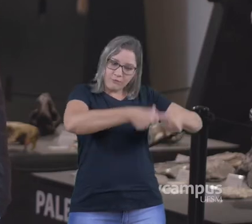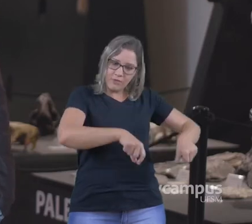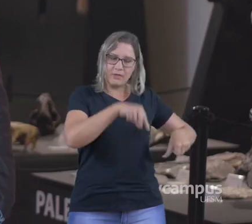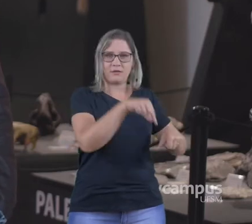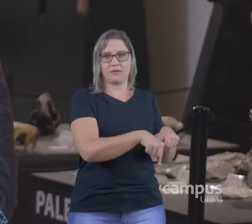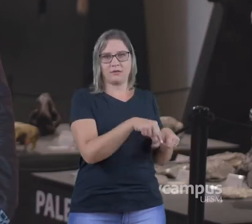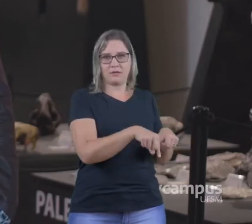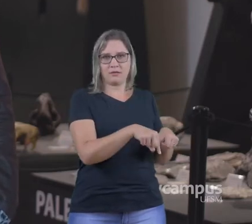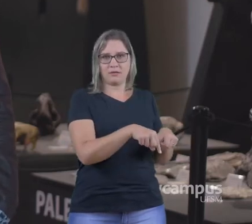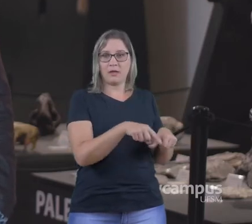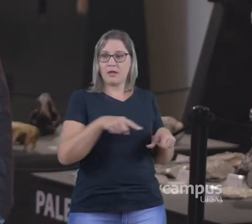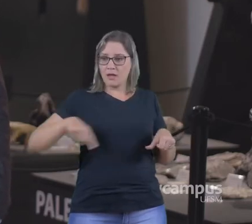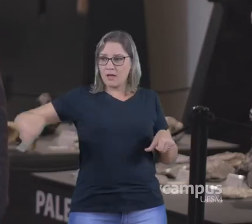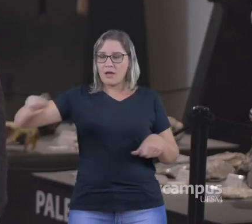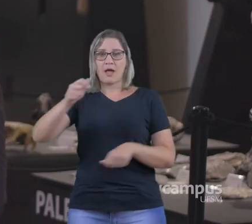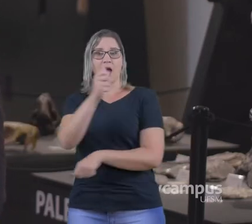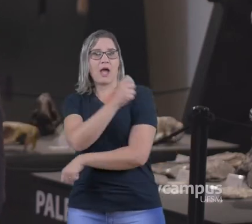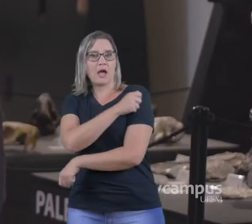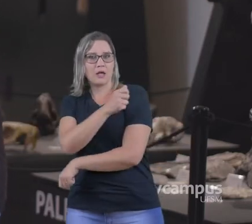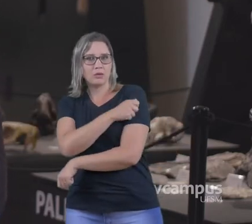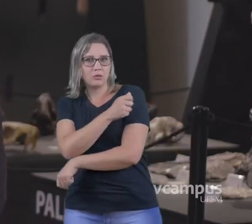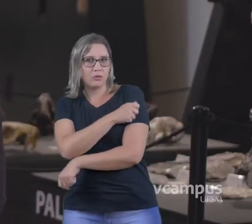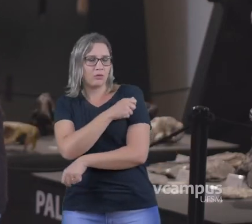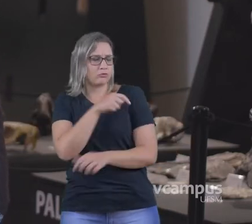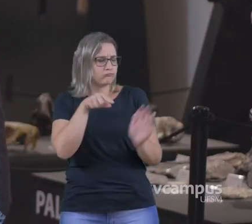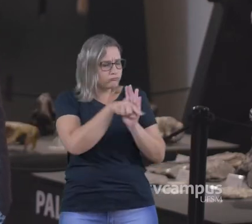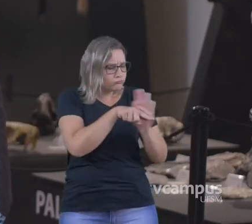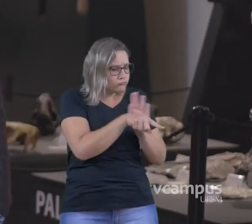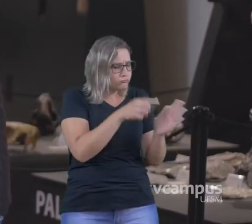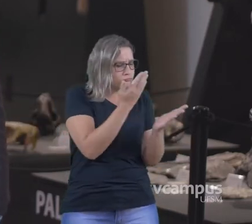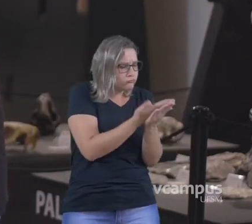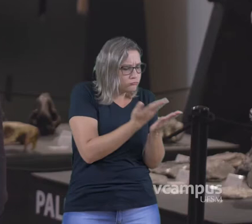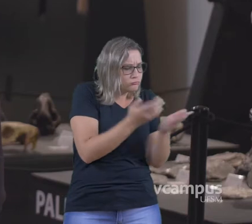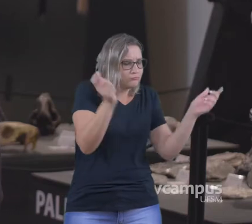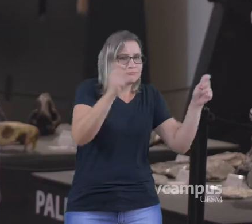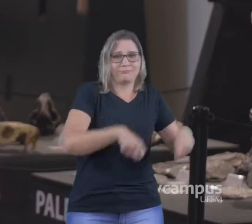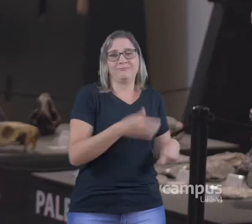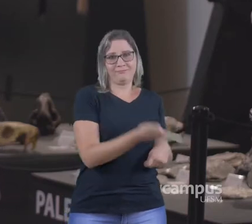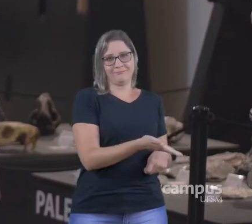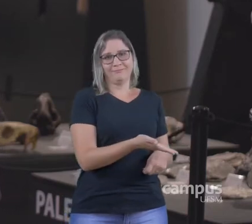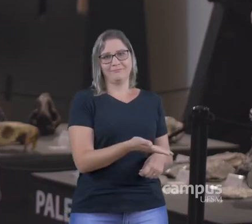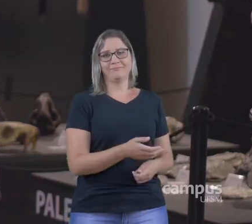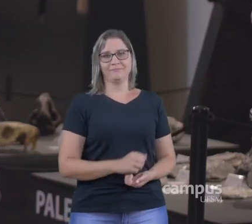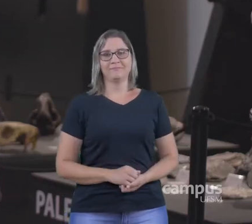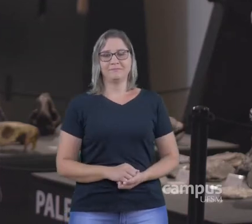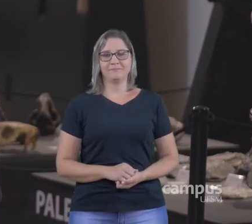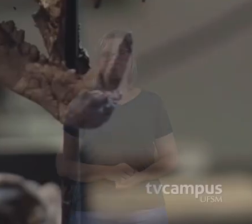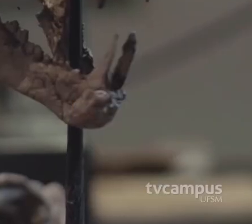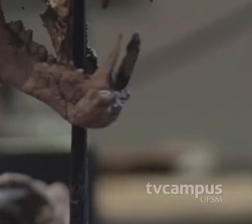aqui também E vai acolher os nossos estudantes da região aqui, nesse espaço